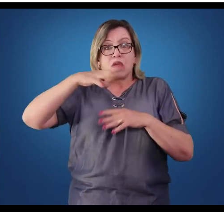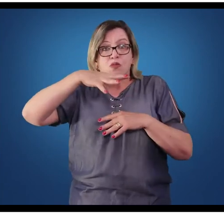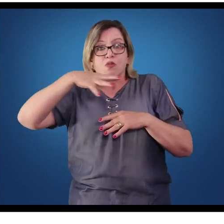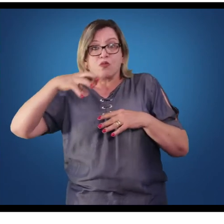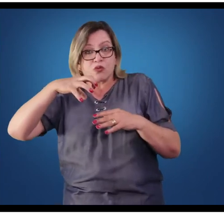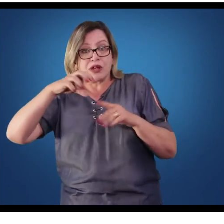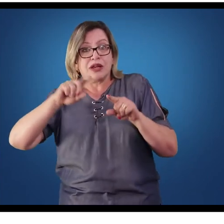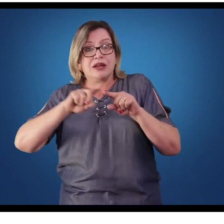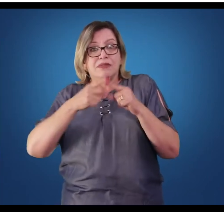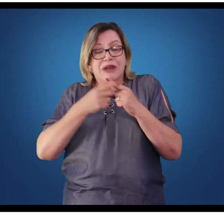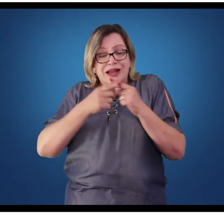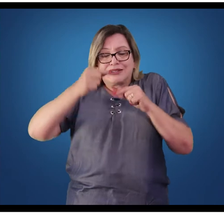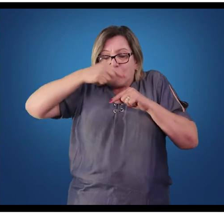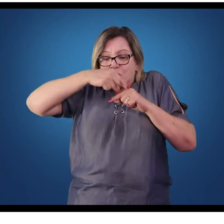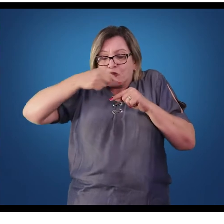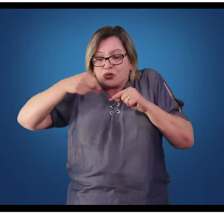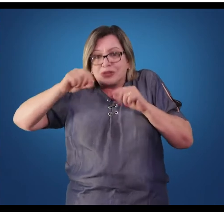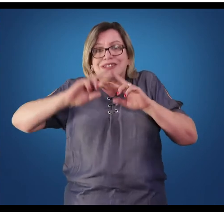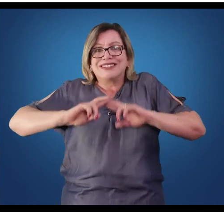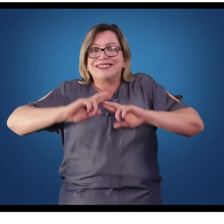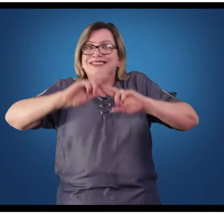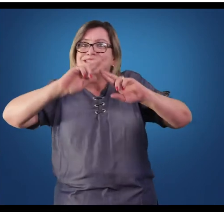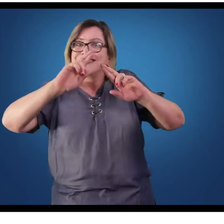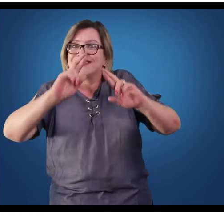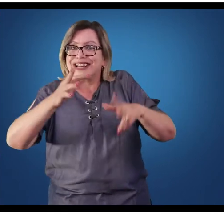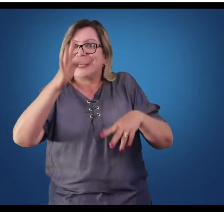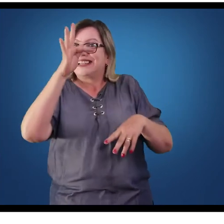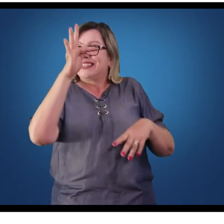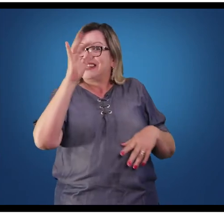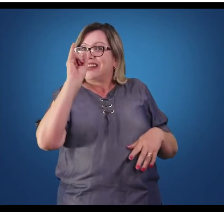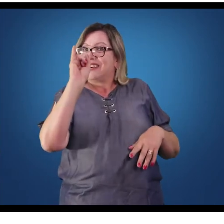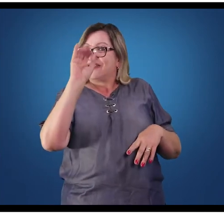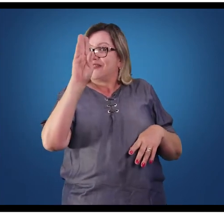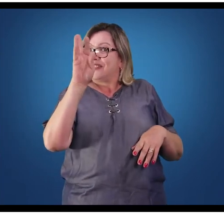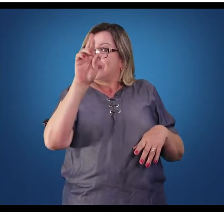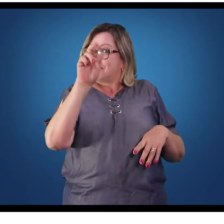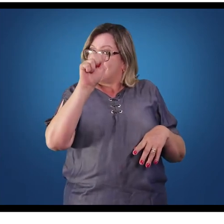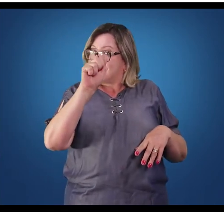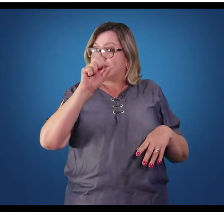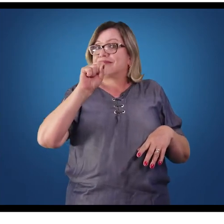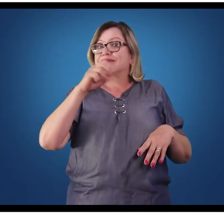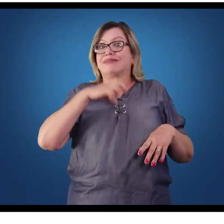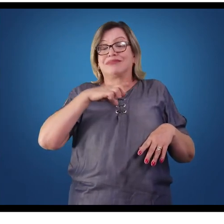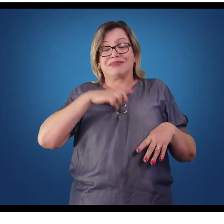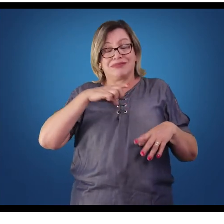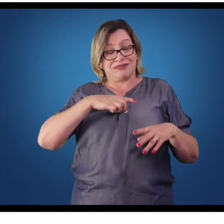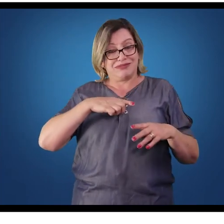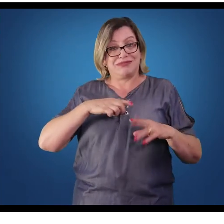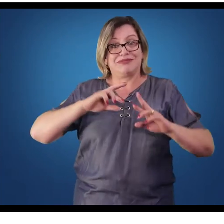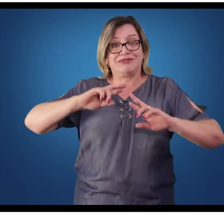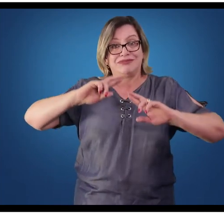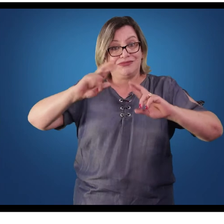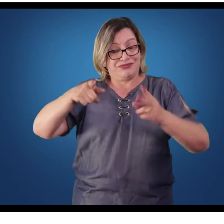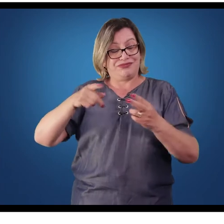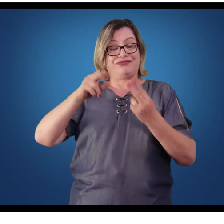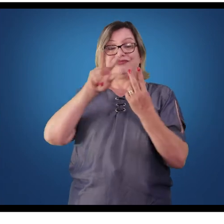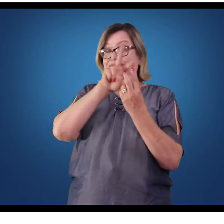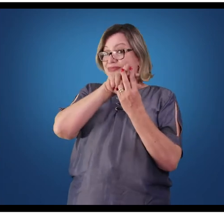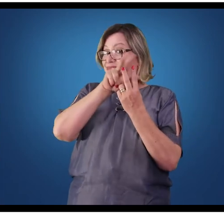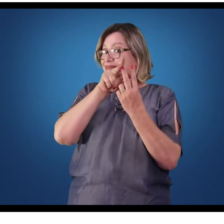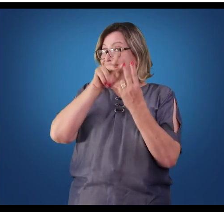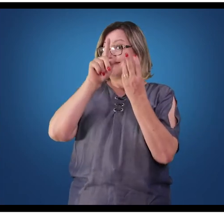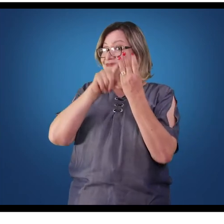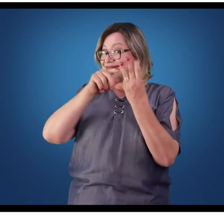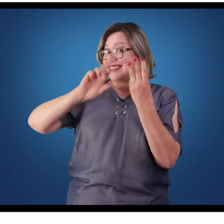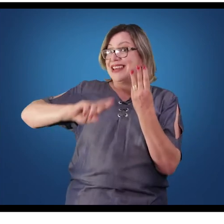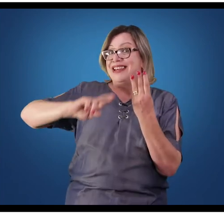dos músculos lisos são diferentes da distribuição de fibras dos músculos cardíacos e dos músculos esqueléticos, fazendo